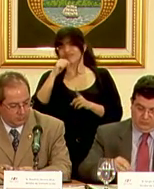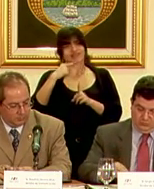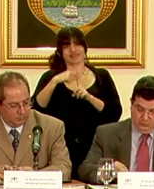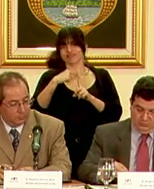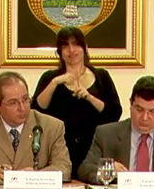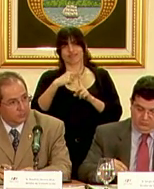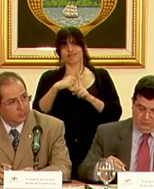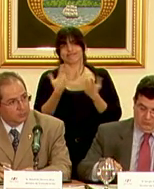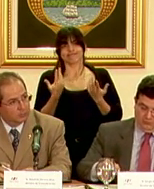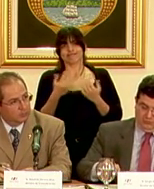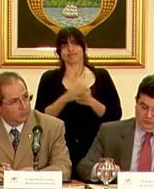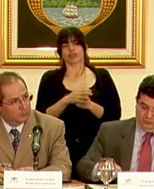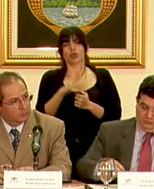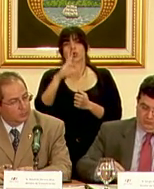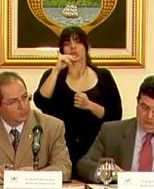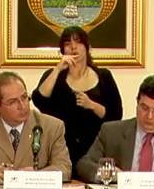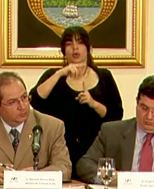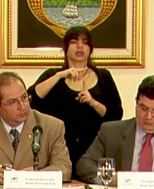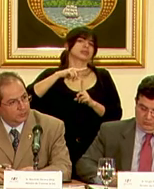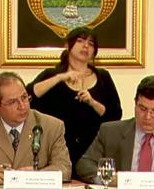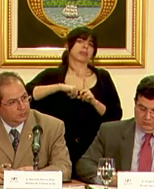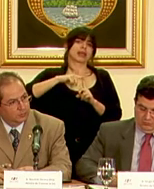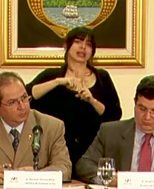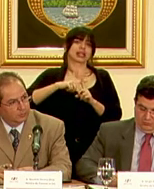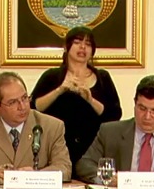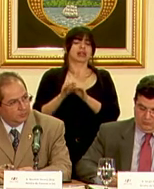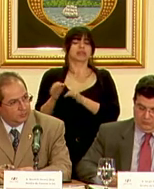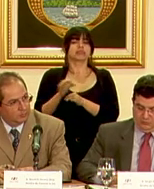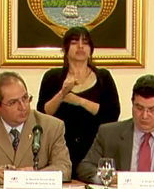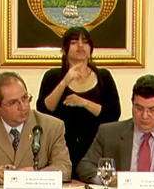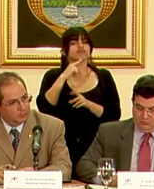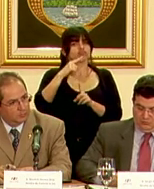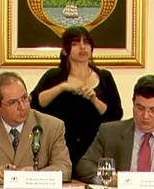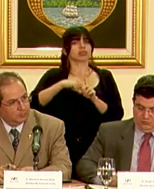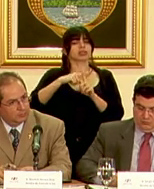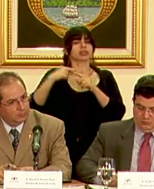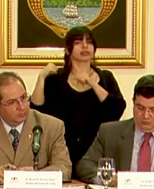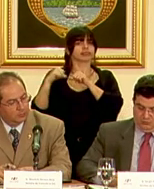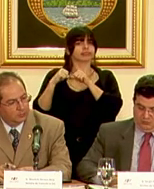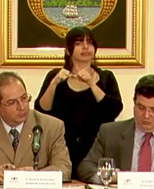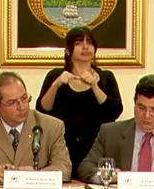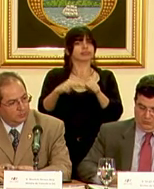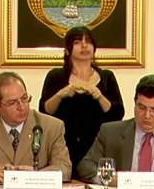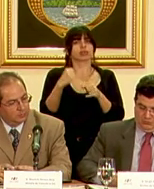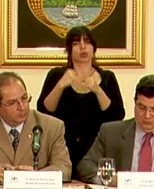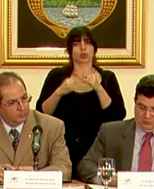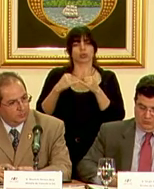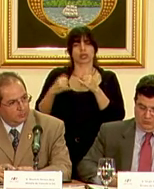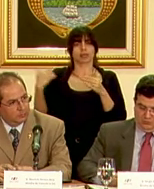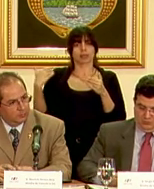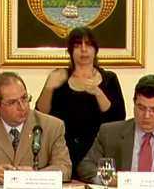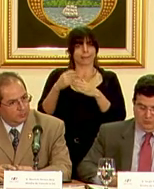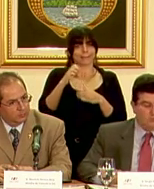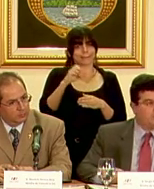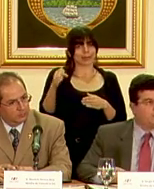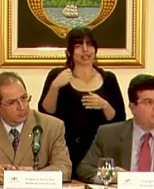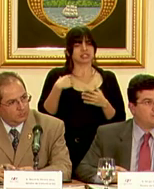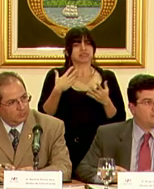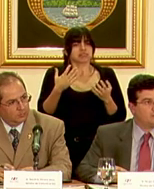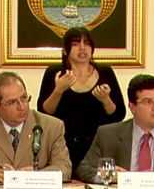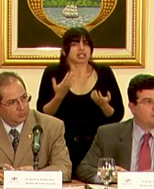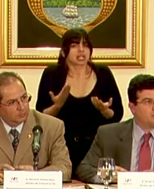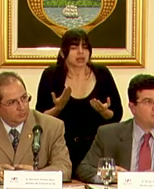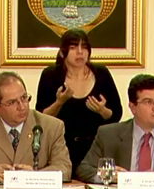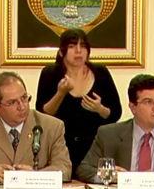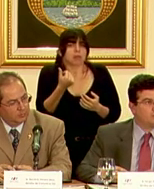no es una medición aislada ha sido una medición sostenida en los últimos en los últimos meses y queriéramos un